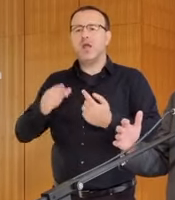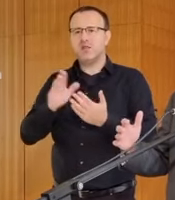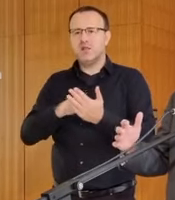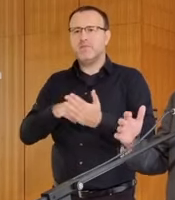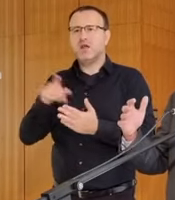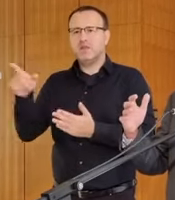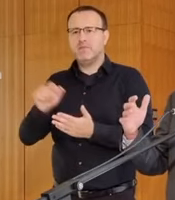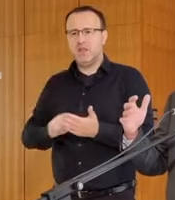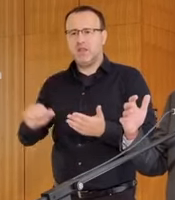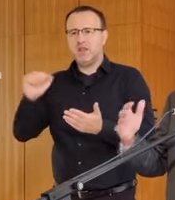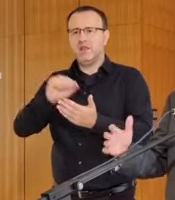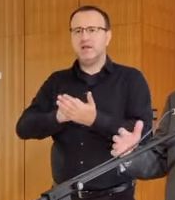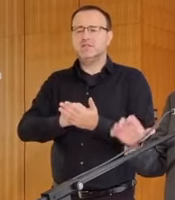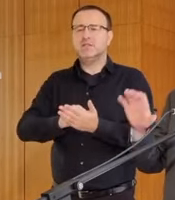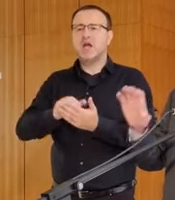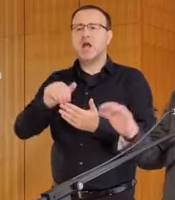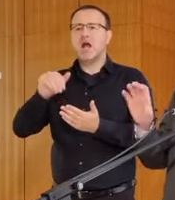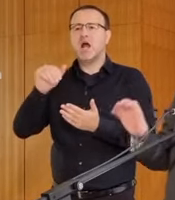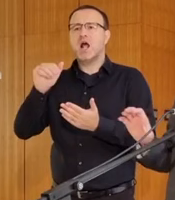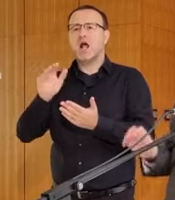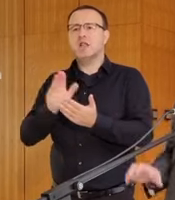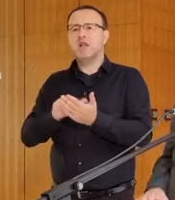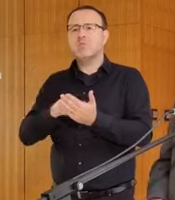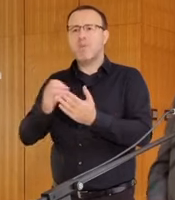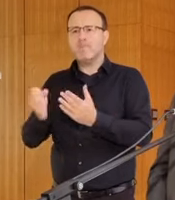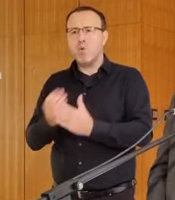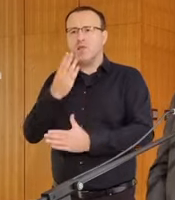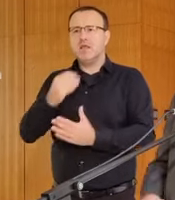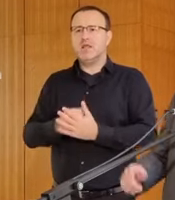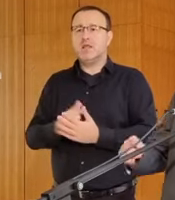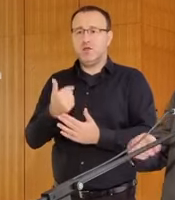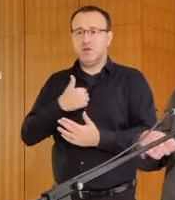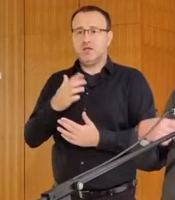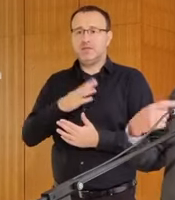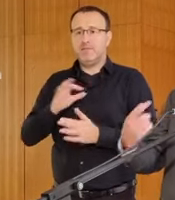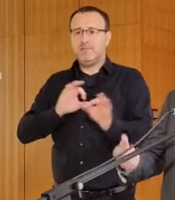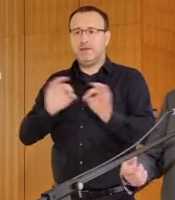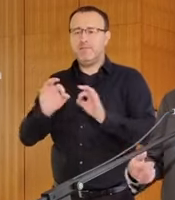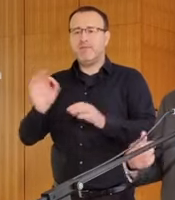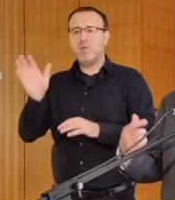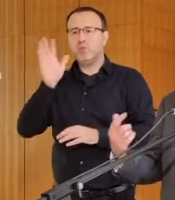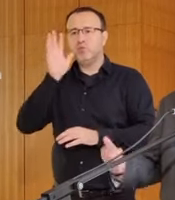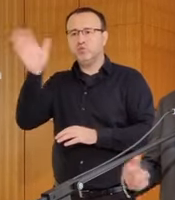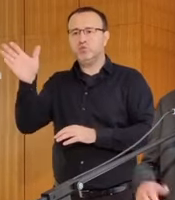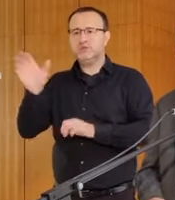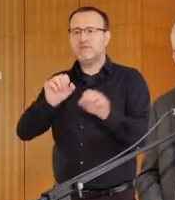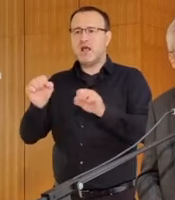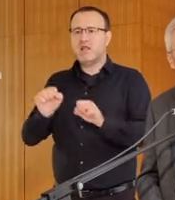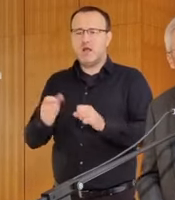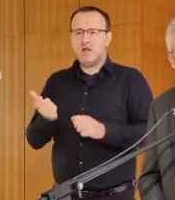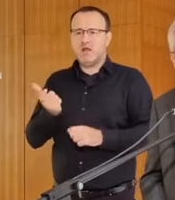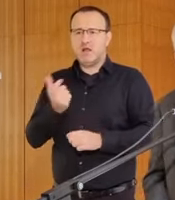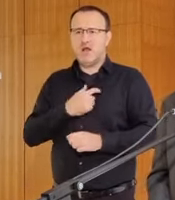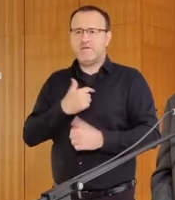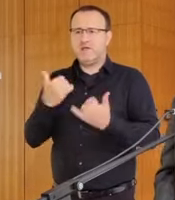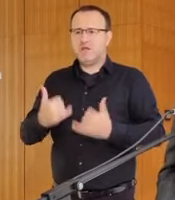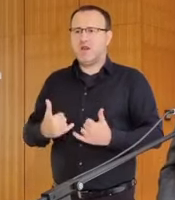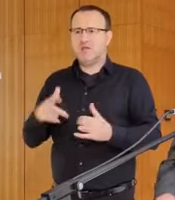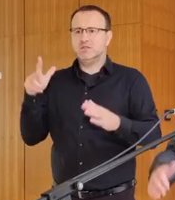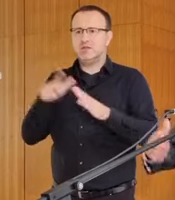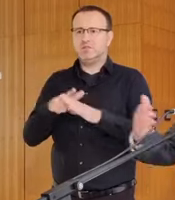investovať a je treba ho upgrade-ovať. Toto chceme pripraviť pre budúcu vládu. Nie je to možné zabezpečiť